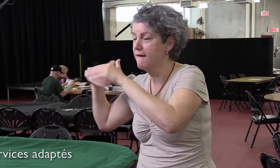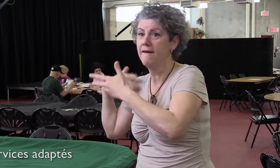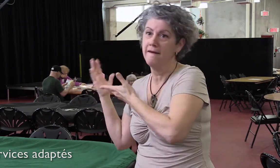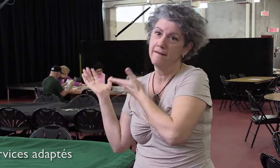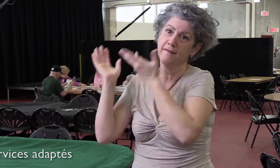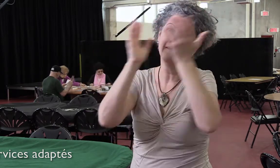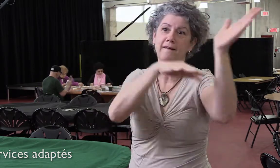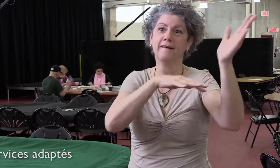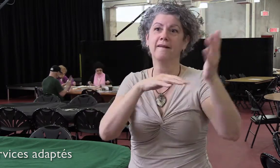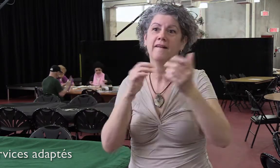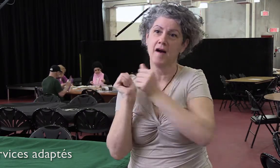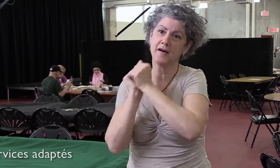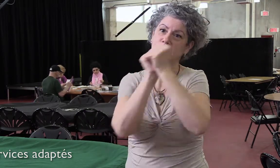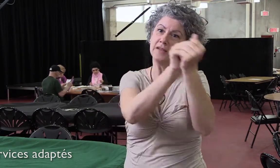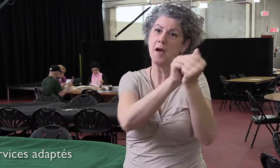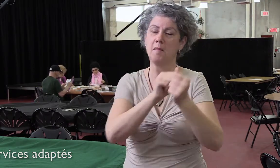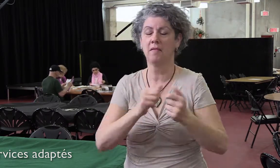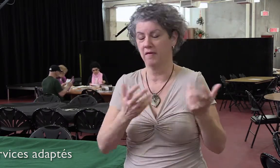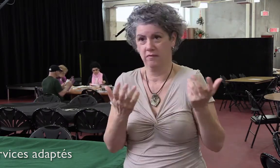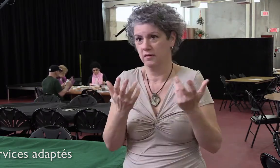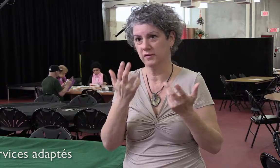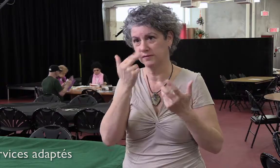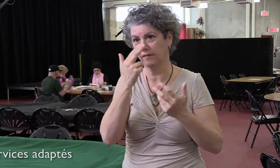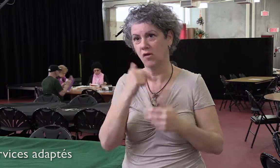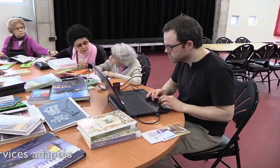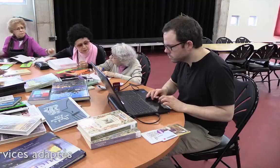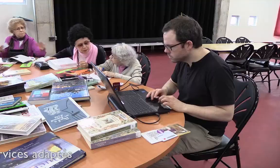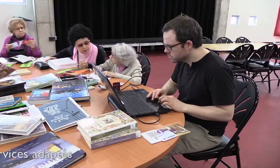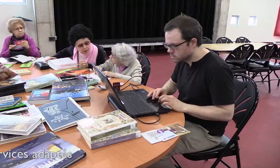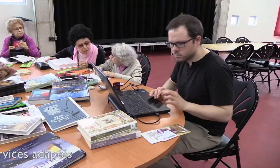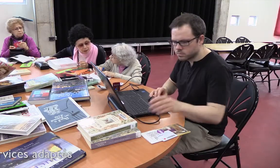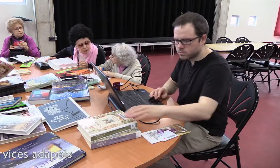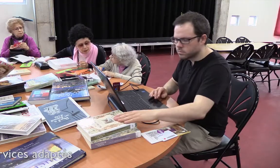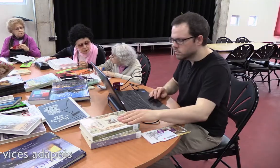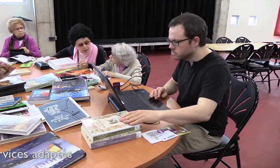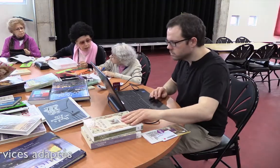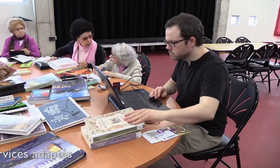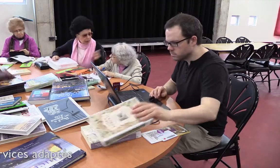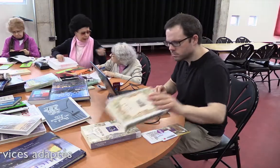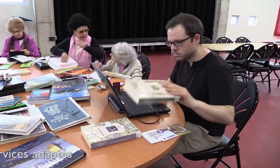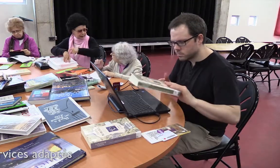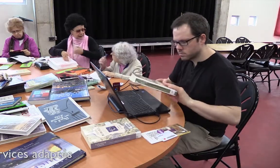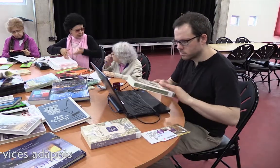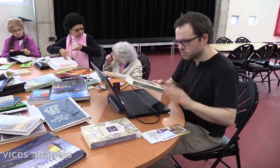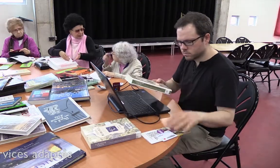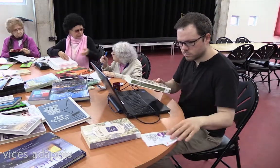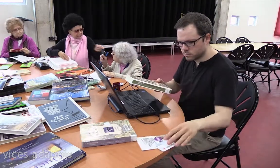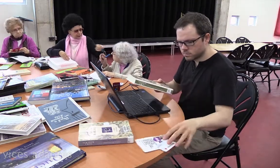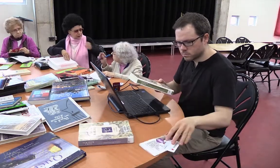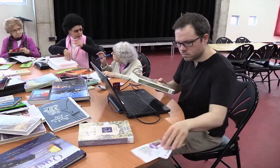Alors, ça pourrait encourager la communauté ou les gens qui sont ici à se déplacer en groupe puis assister à d'autres événements éventuellement.